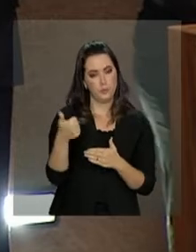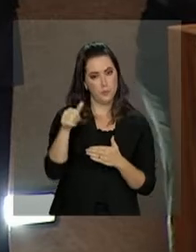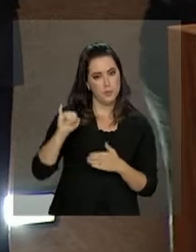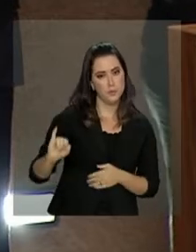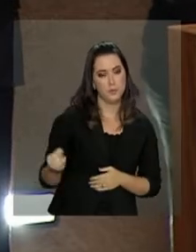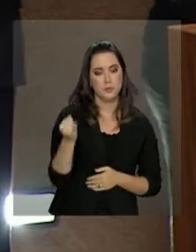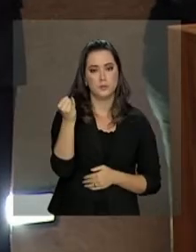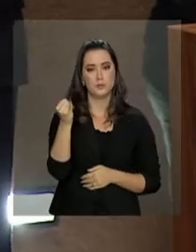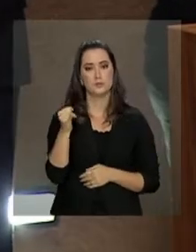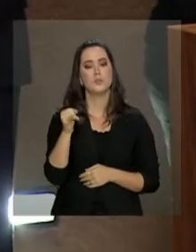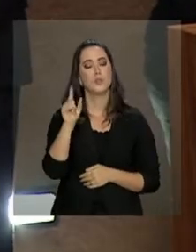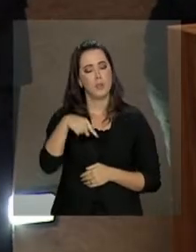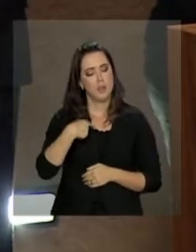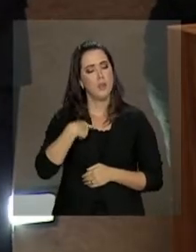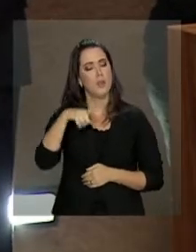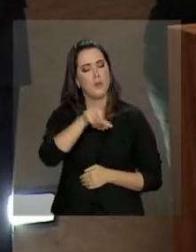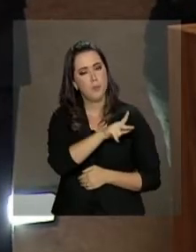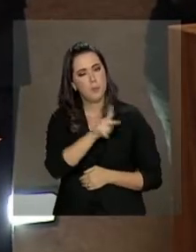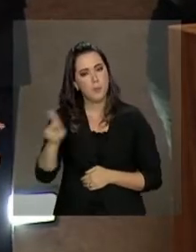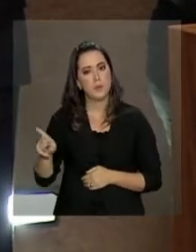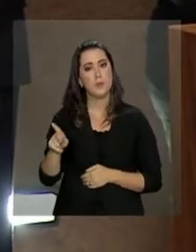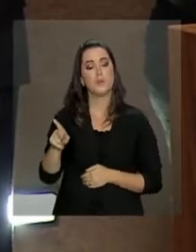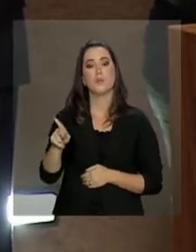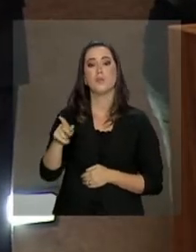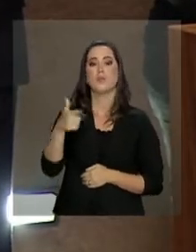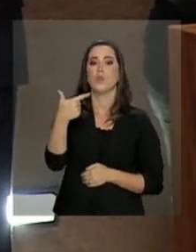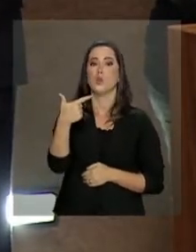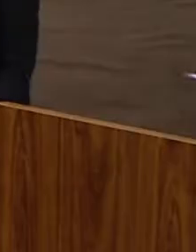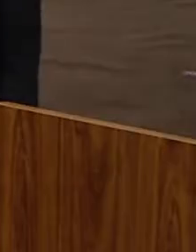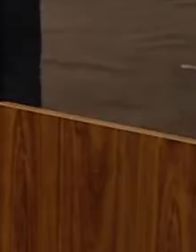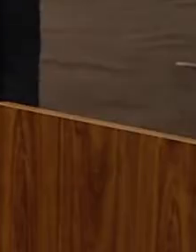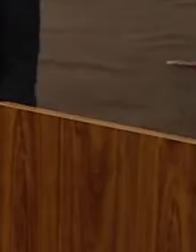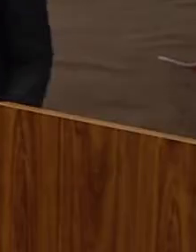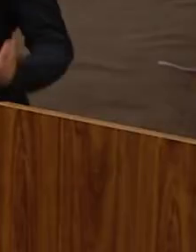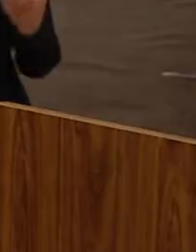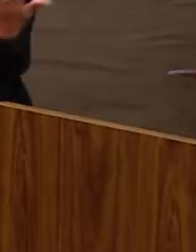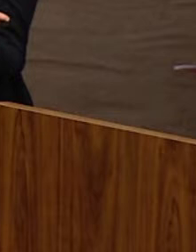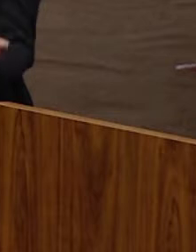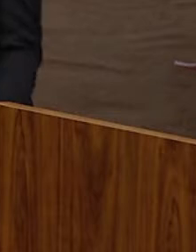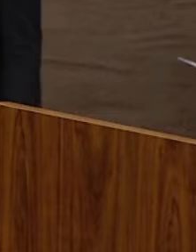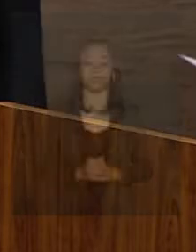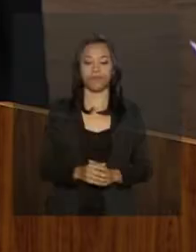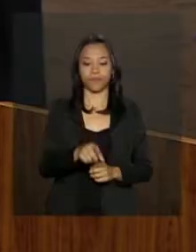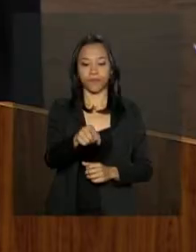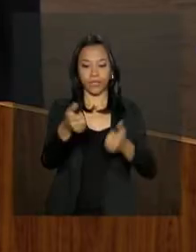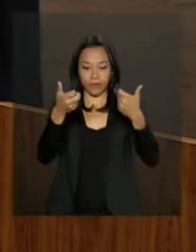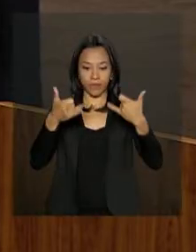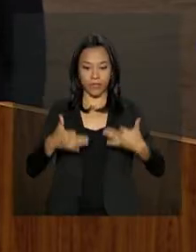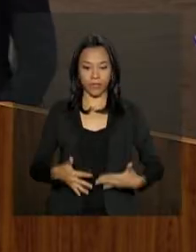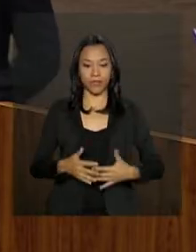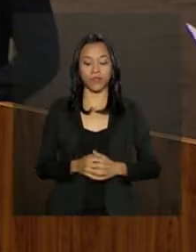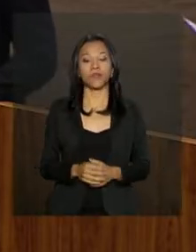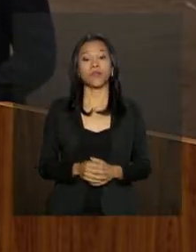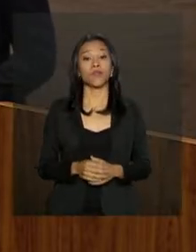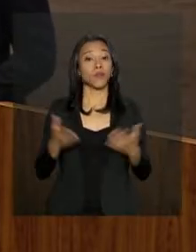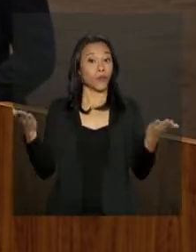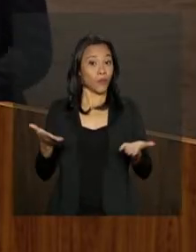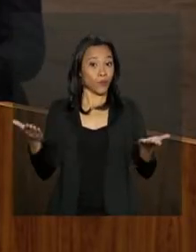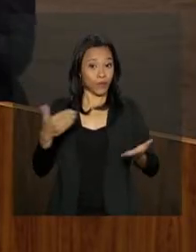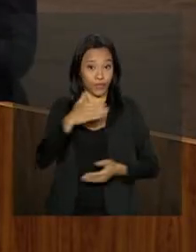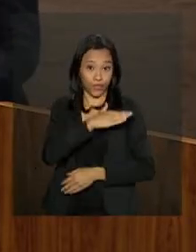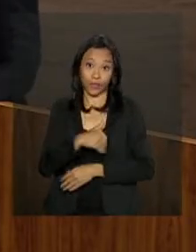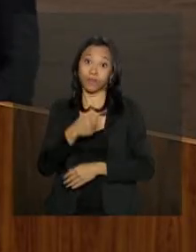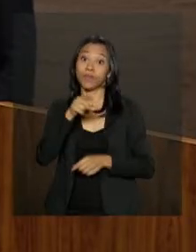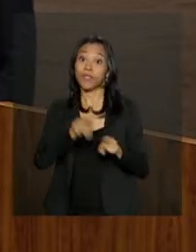reconhecimento da vontade do povo num processo limpo e justo. Hoje, eu e meu contemporâneo,